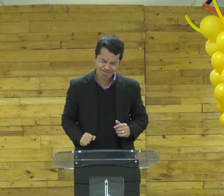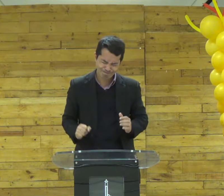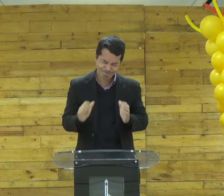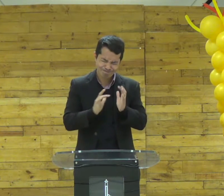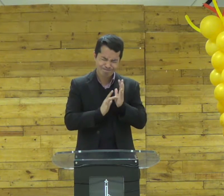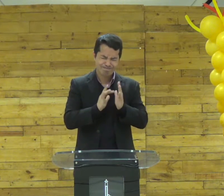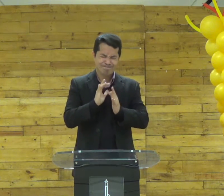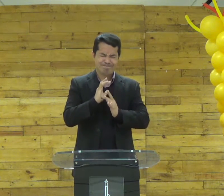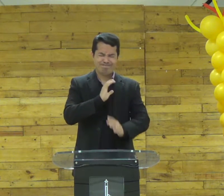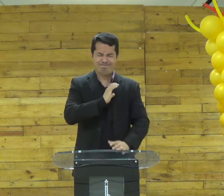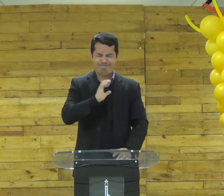Senhor Jesus